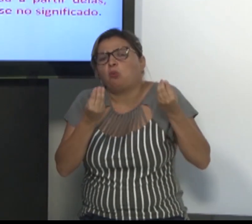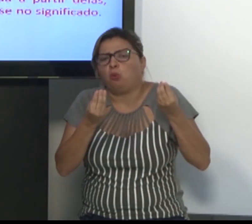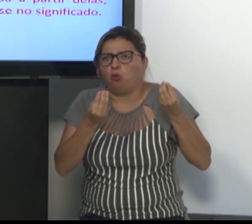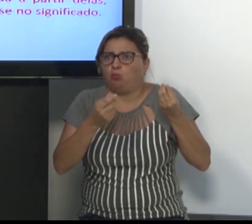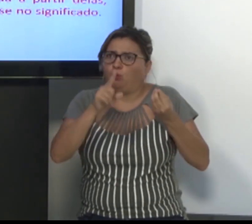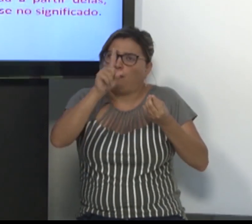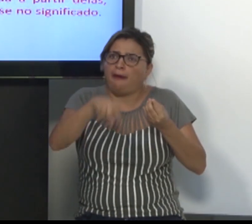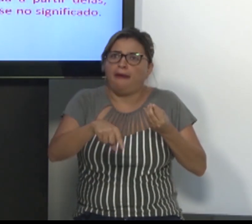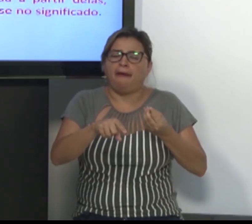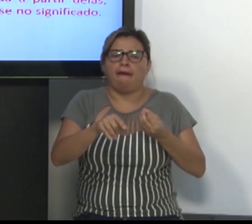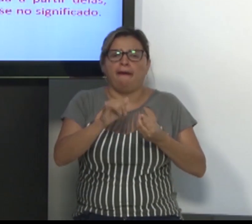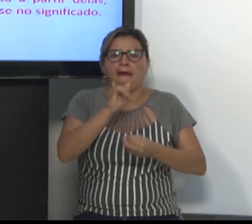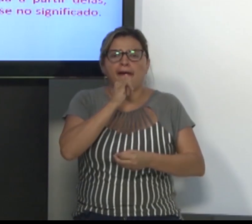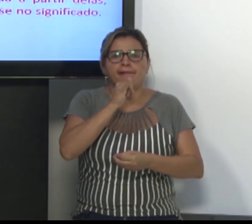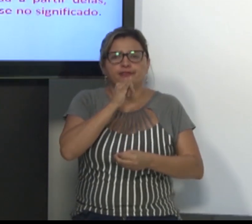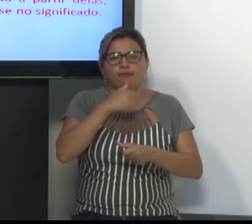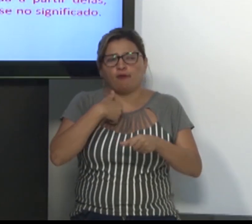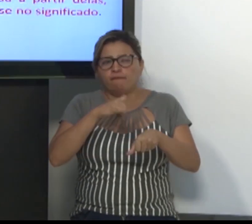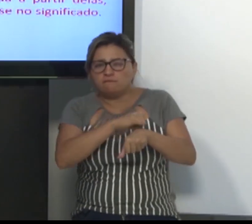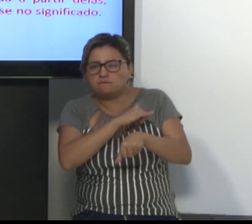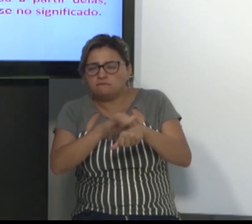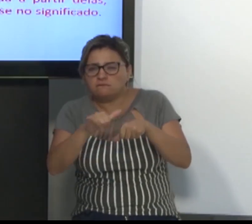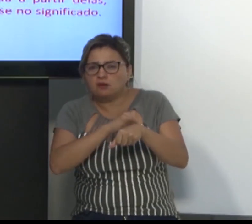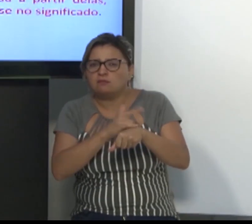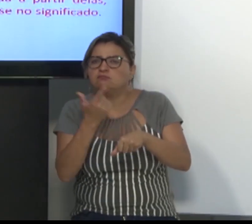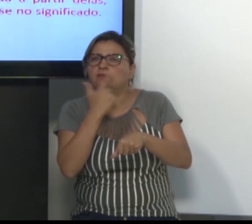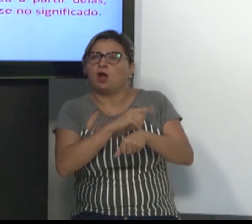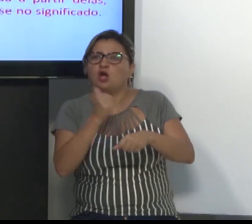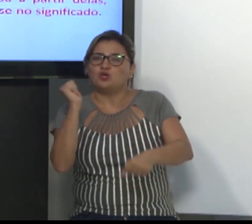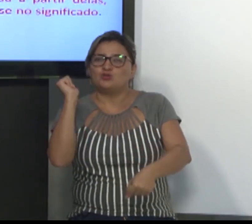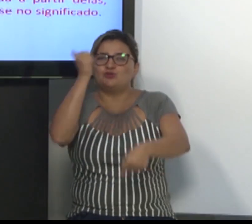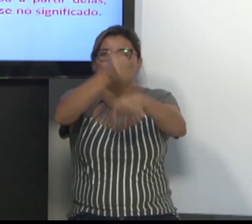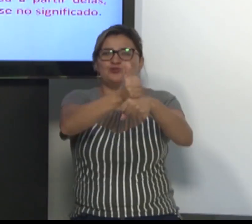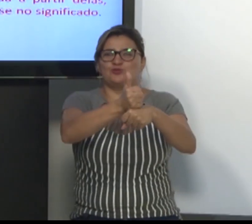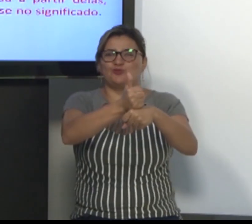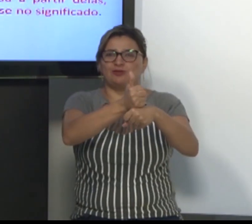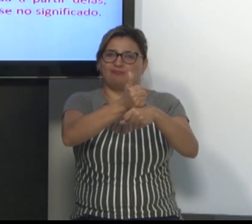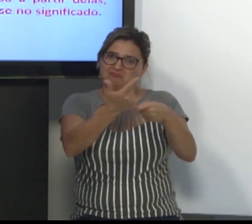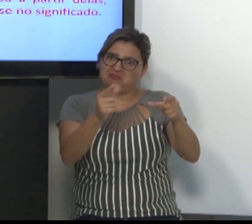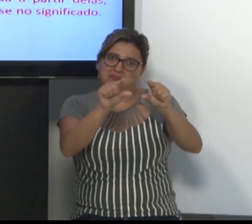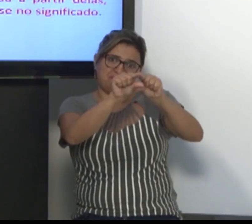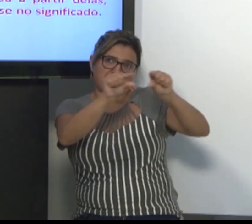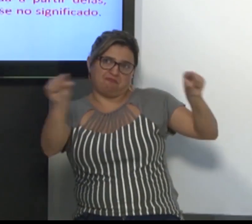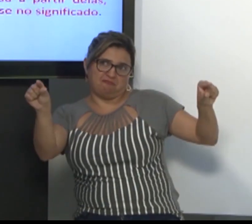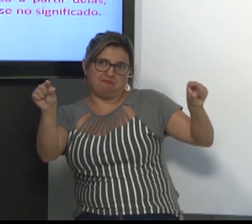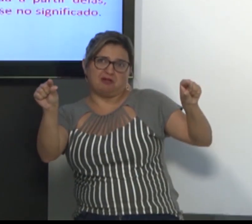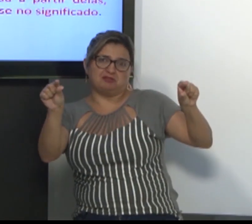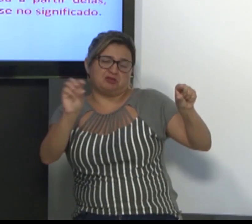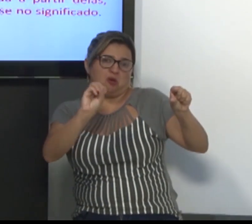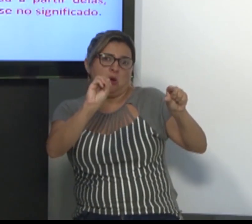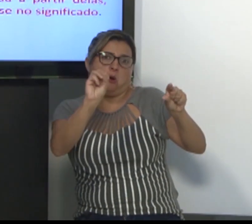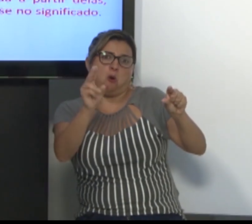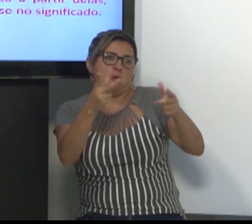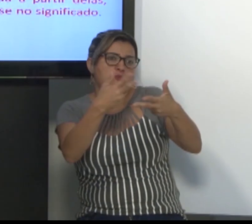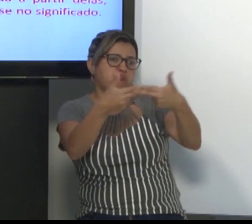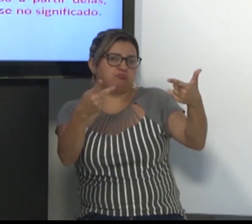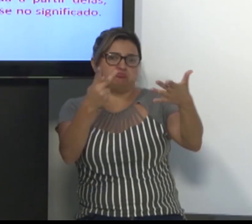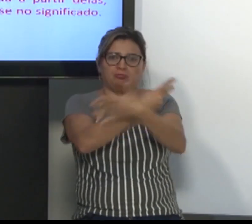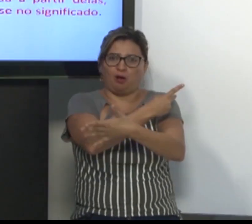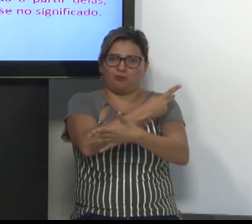É uma estratégia de substituição. Em algumas situações frasais, podem ser